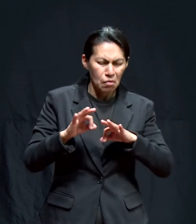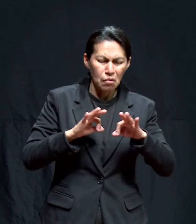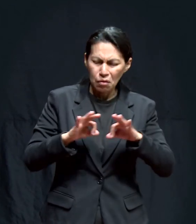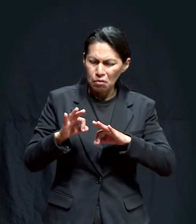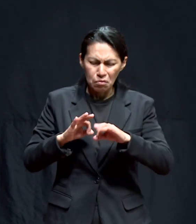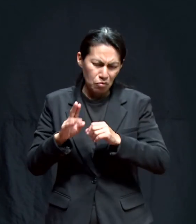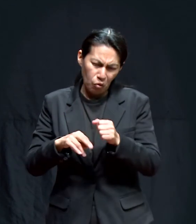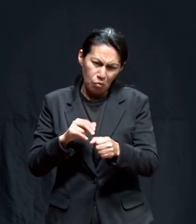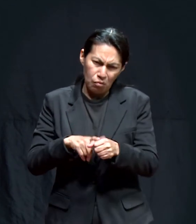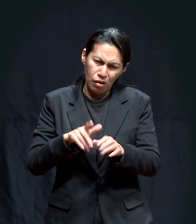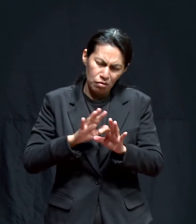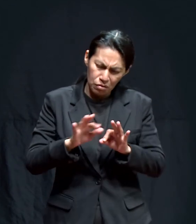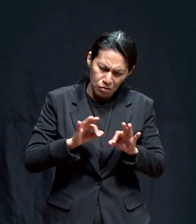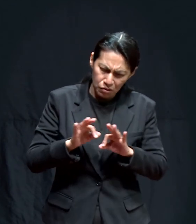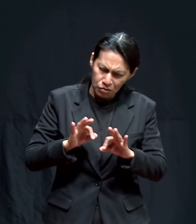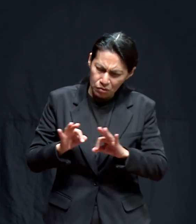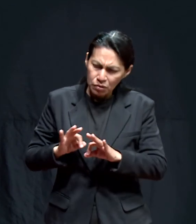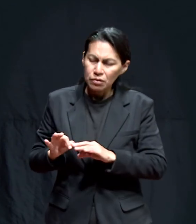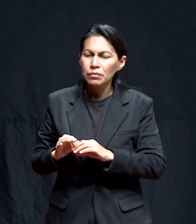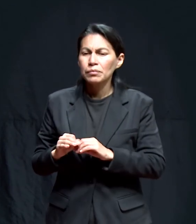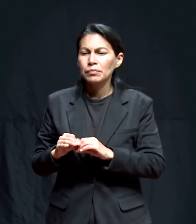Seguí mi trabajo normal.